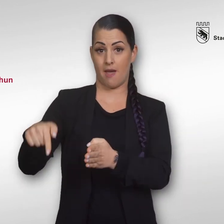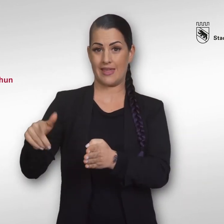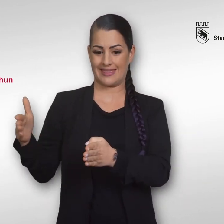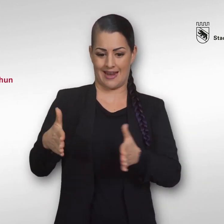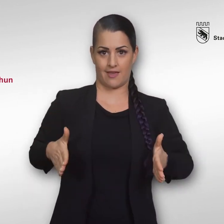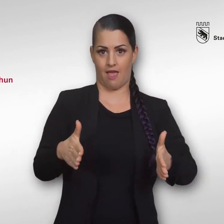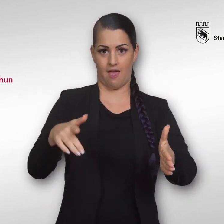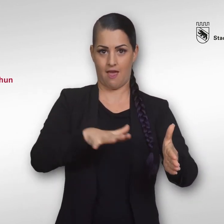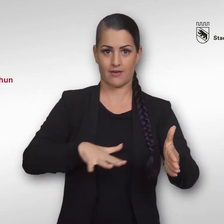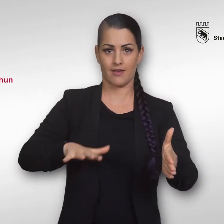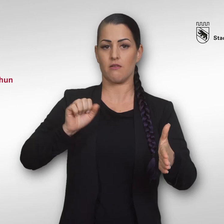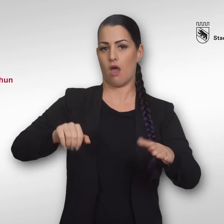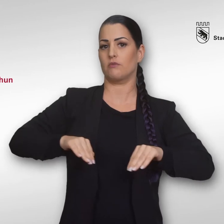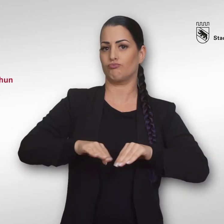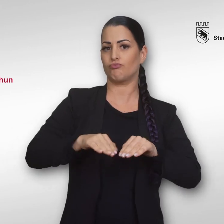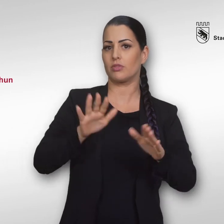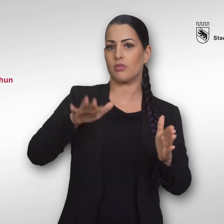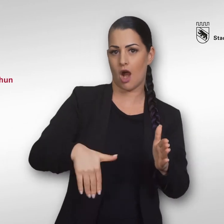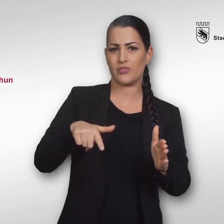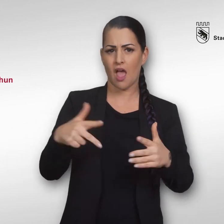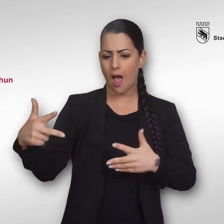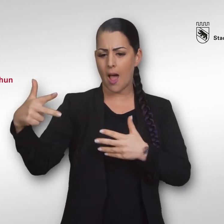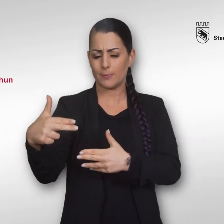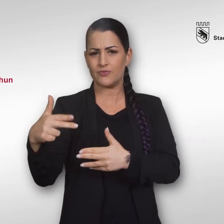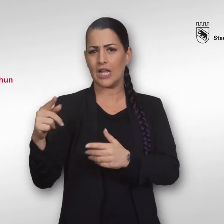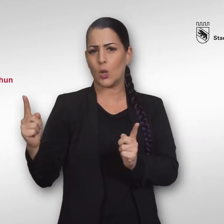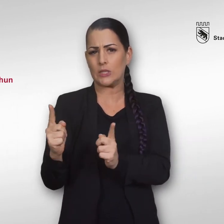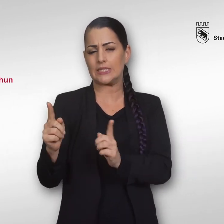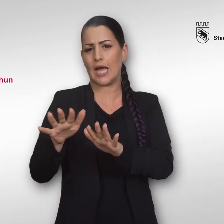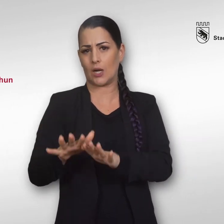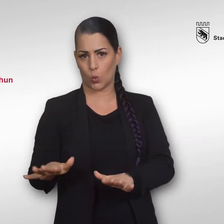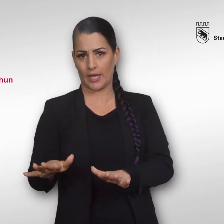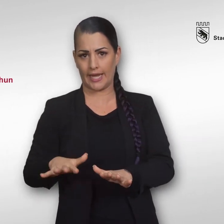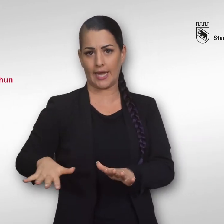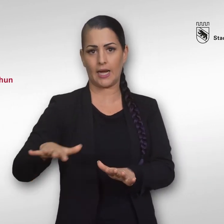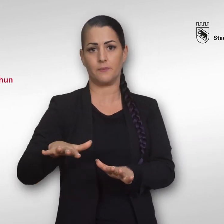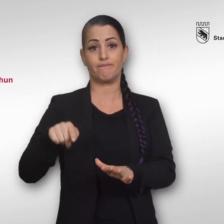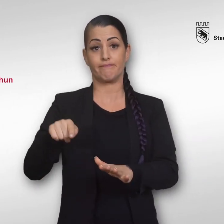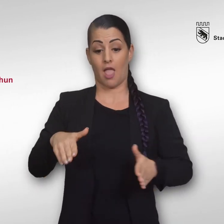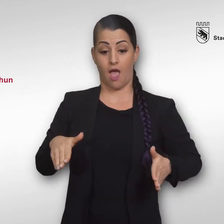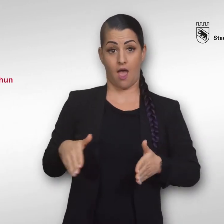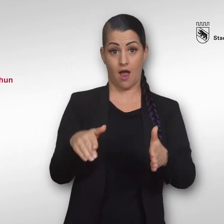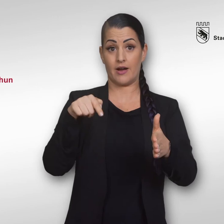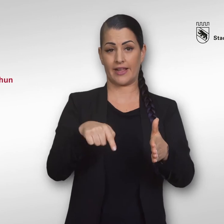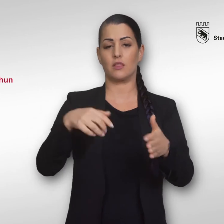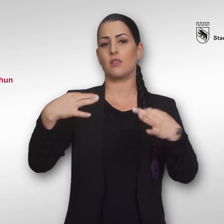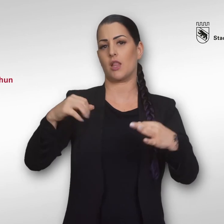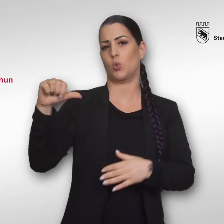Flussbad erlaubt das Schwimmen in der Are in einem kurzen, ruhigen Abschnitt. Da es sich dabei um ein